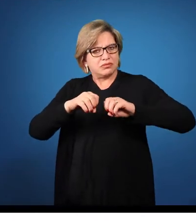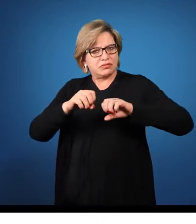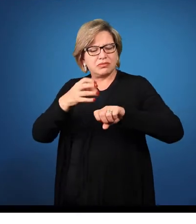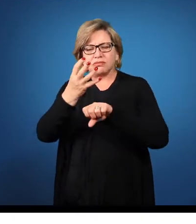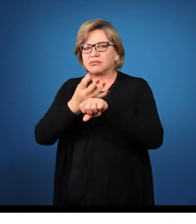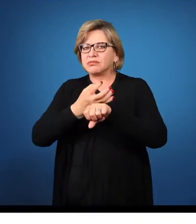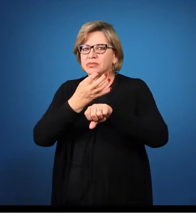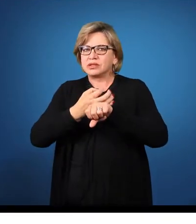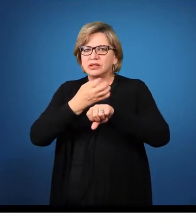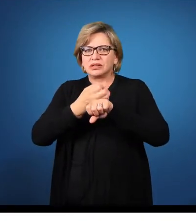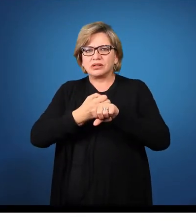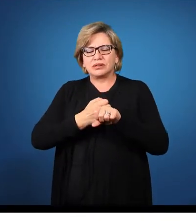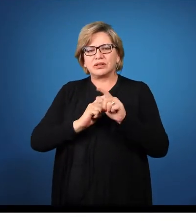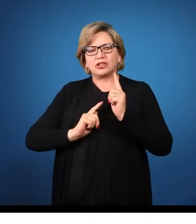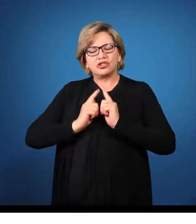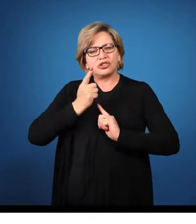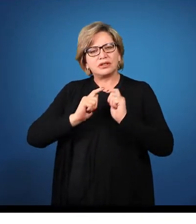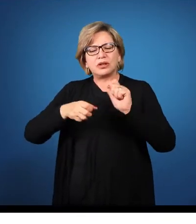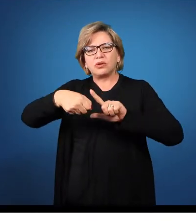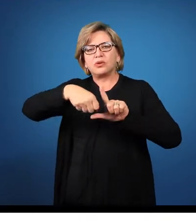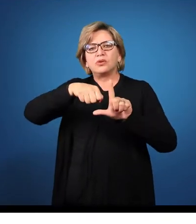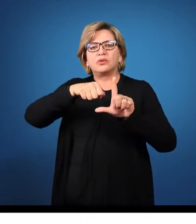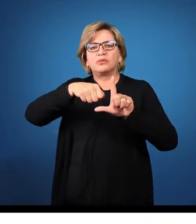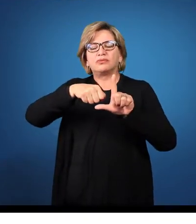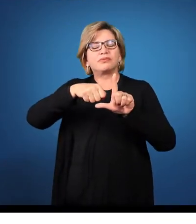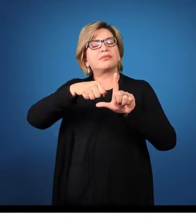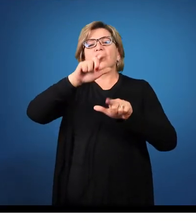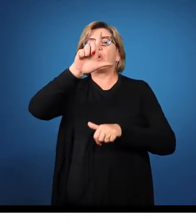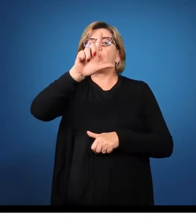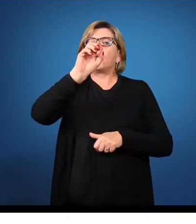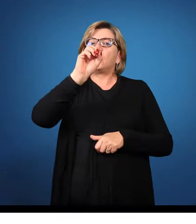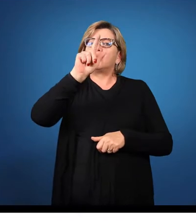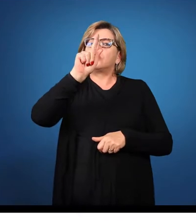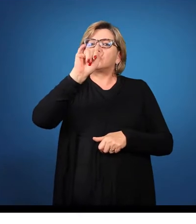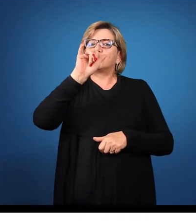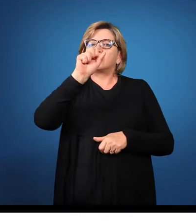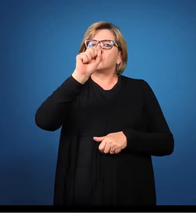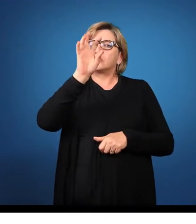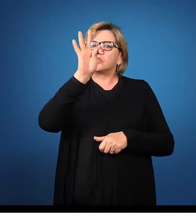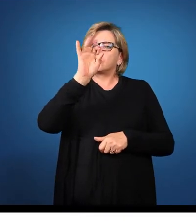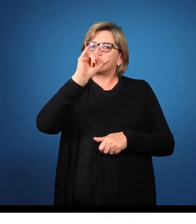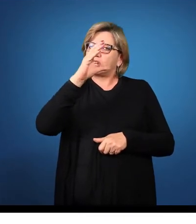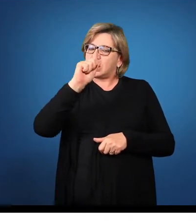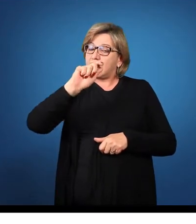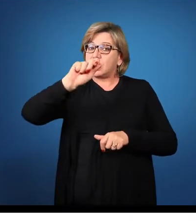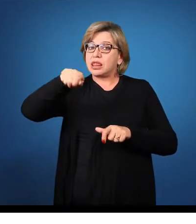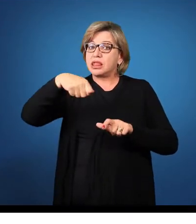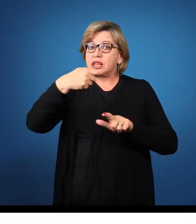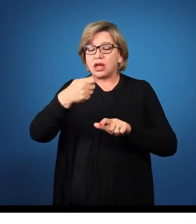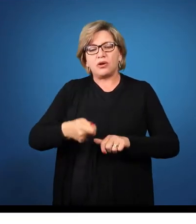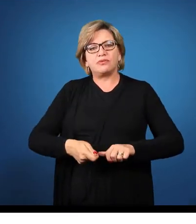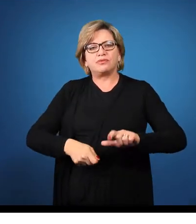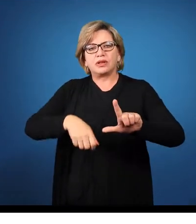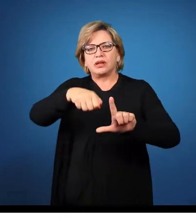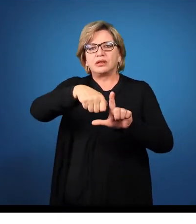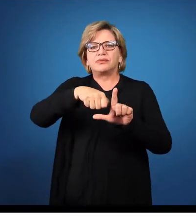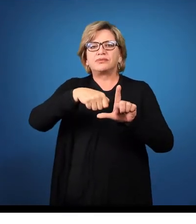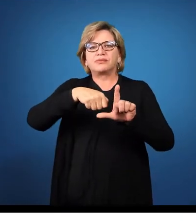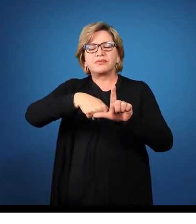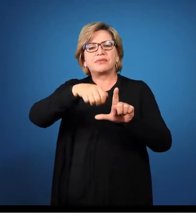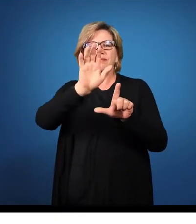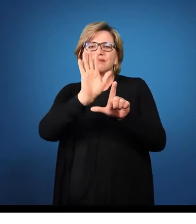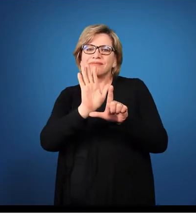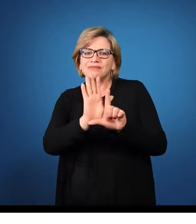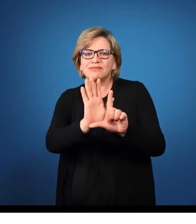a disciplina de gestão logística. Essa disciplina é muito importante para nós entendermos, inclusive, o